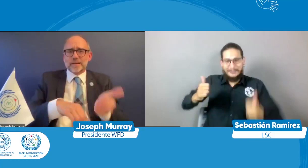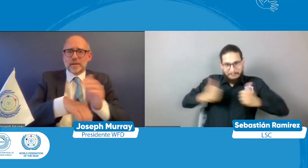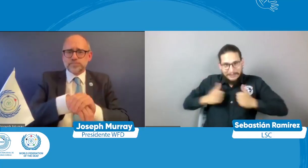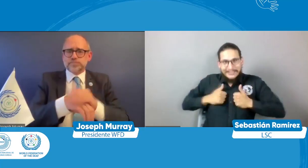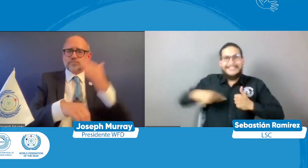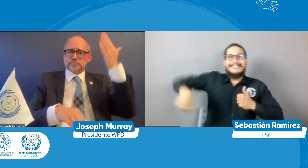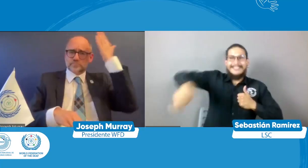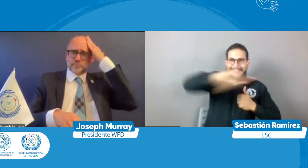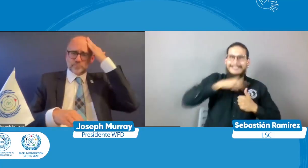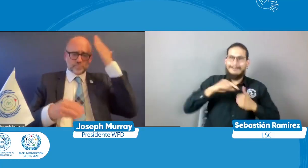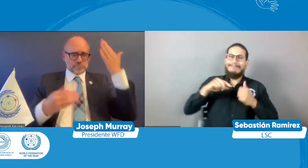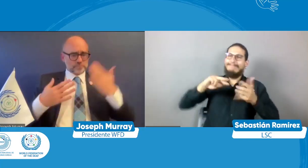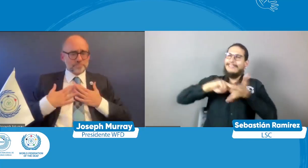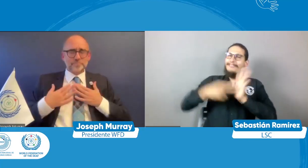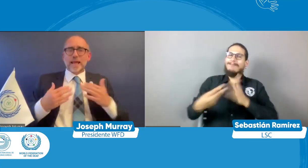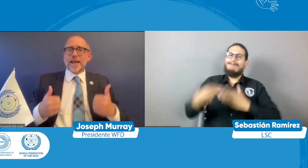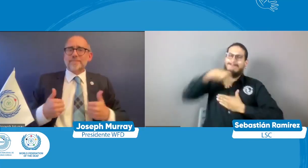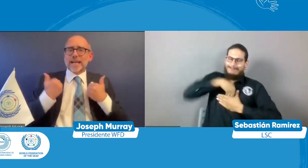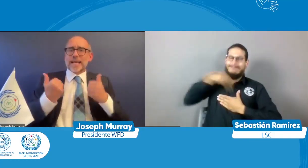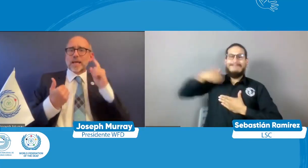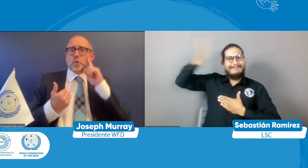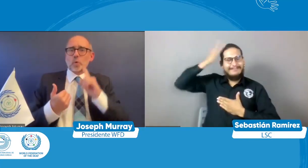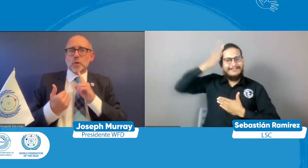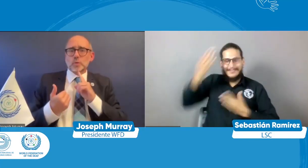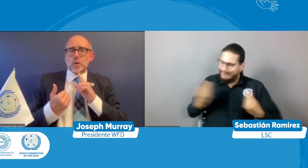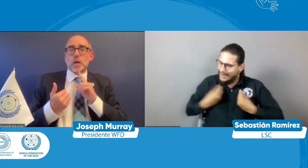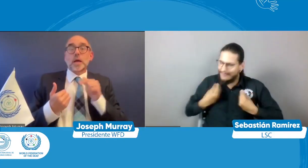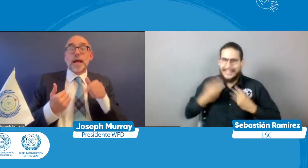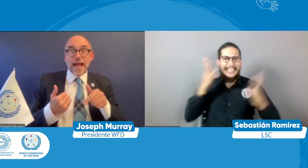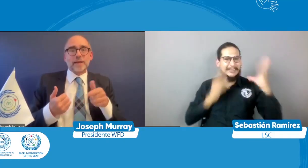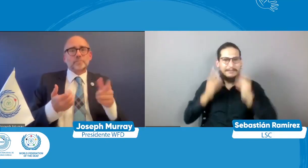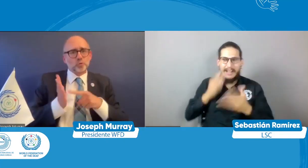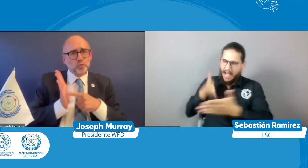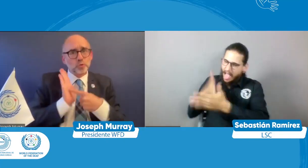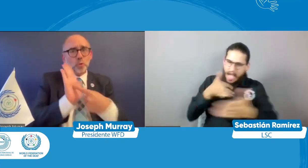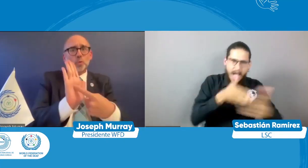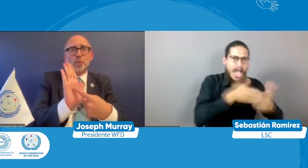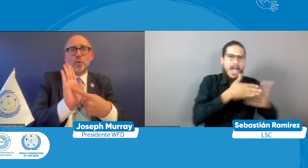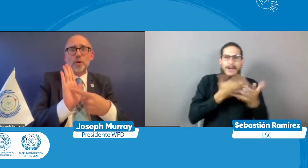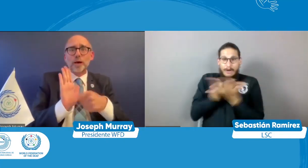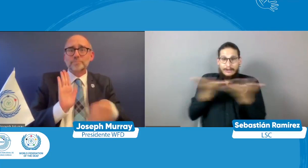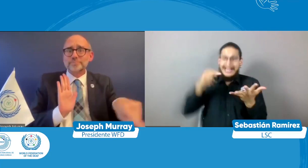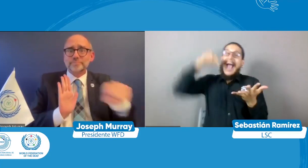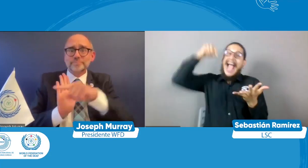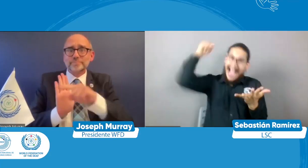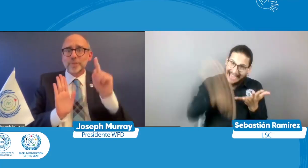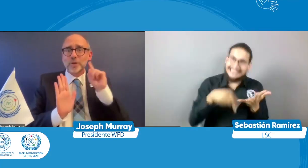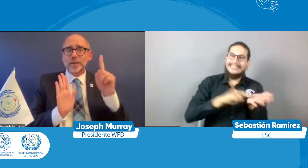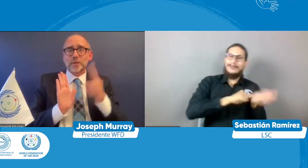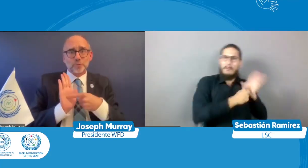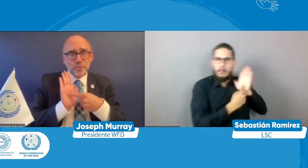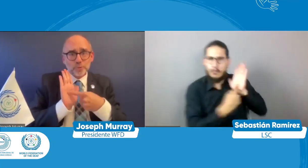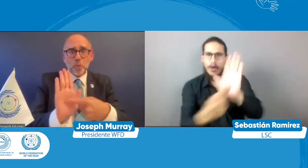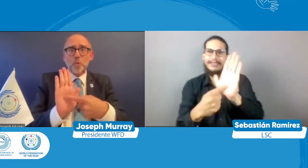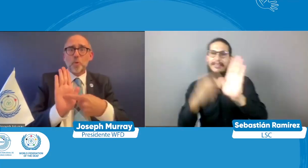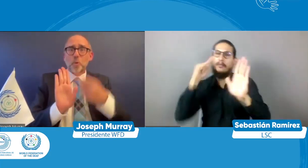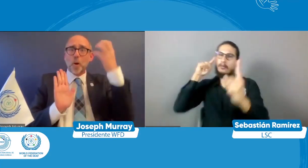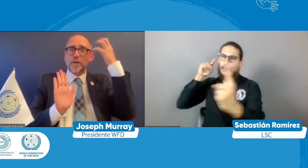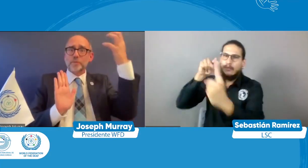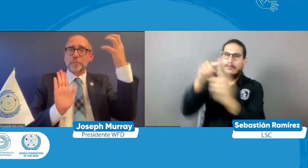misma comunidad sorda a que se sumen a que se apropien de lo que es la misma convención y que se encarguen de hacer estos procesos